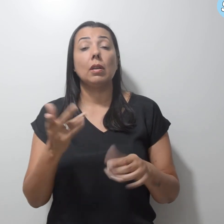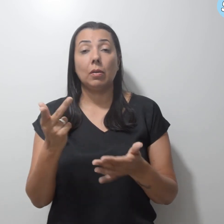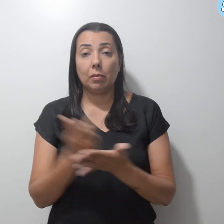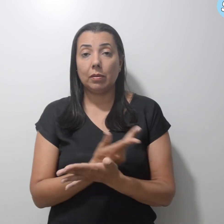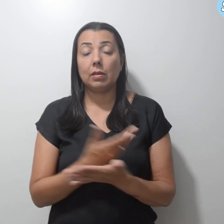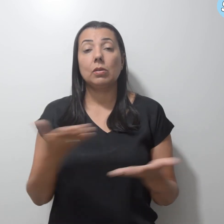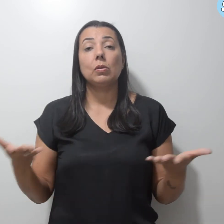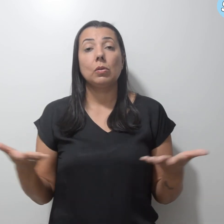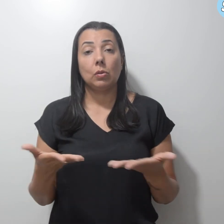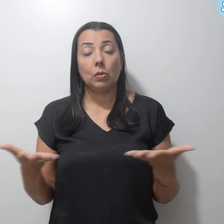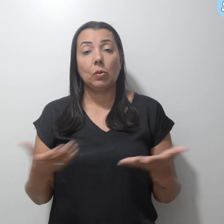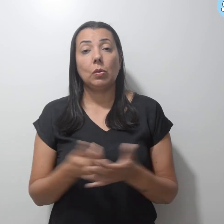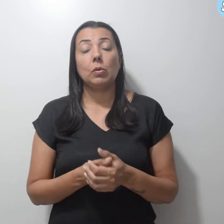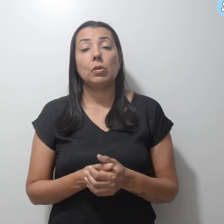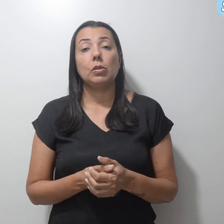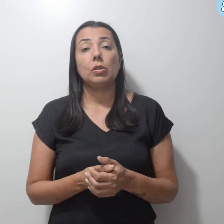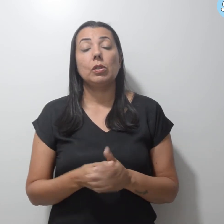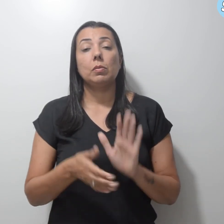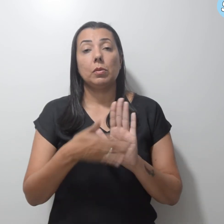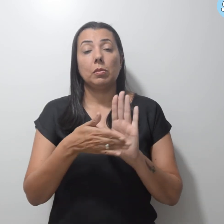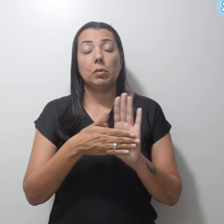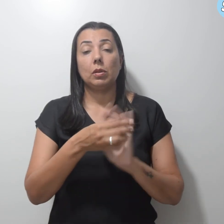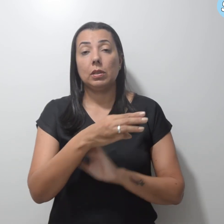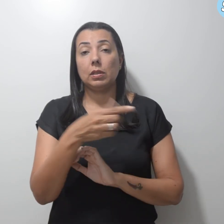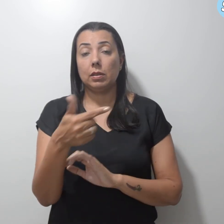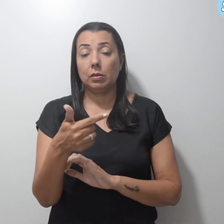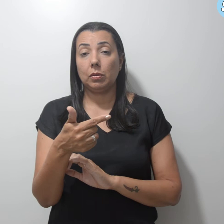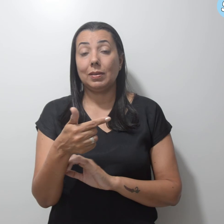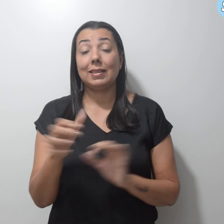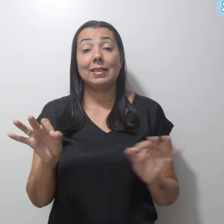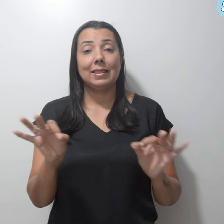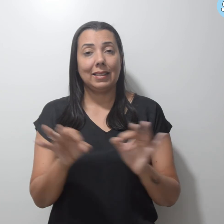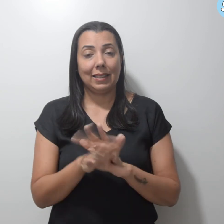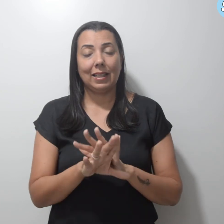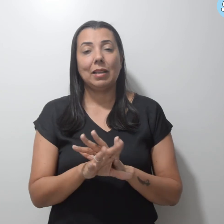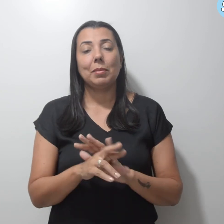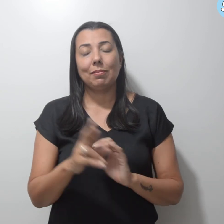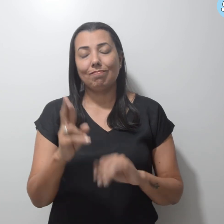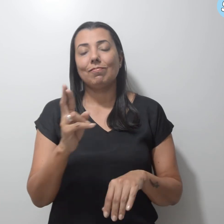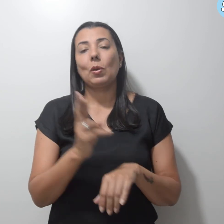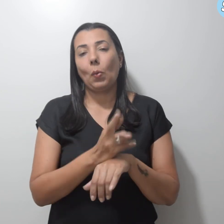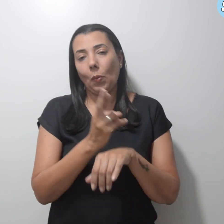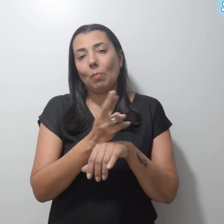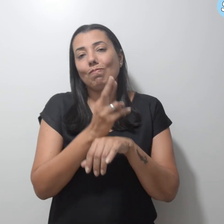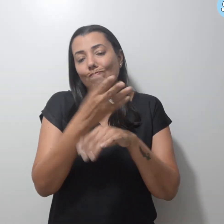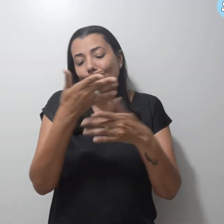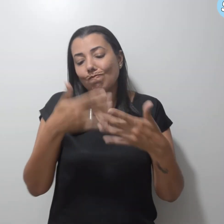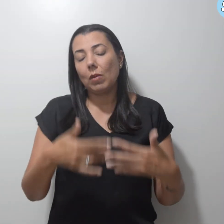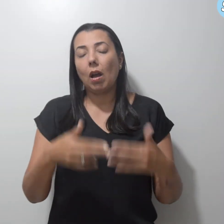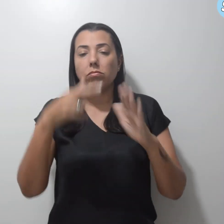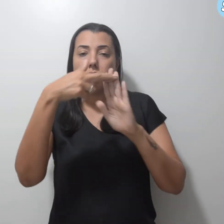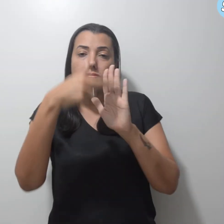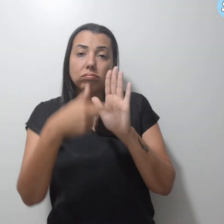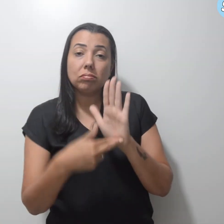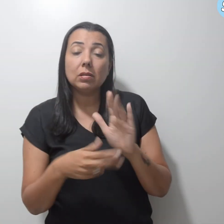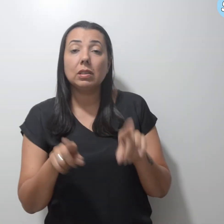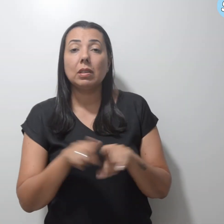hoje, a PEC 32 acaba com essa regra e institui o apadrinhamento